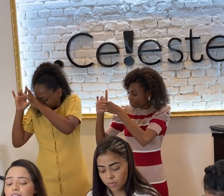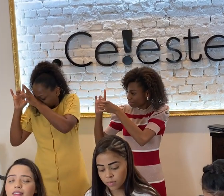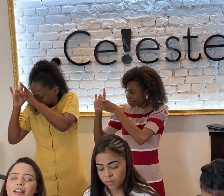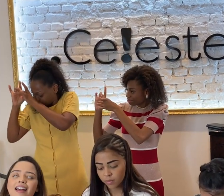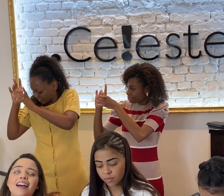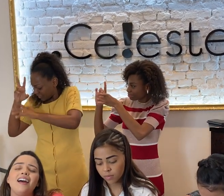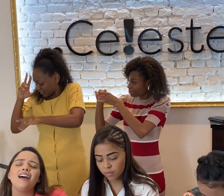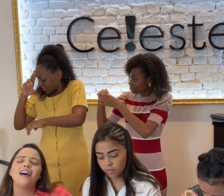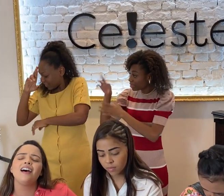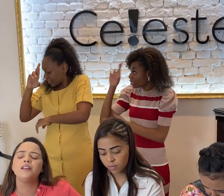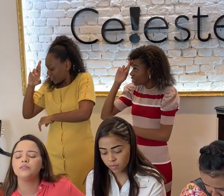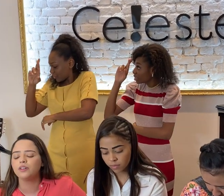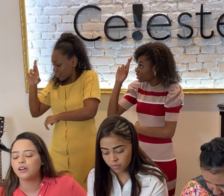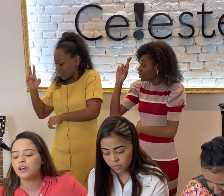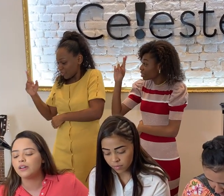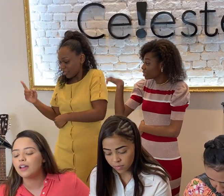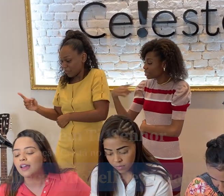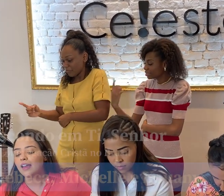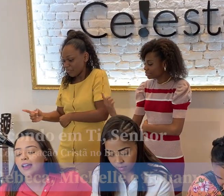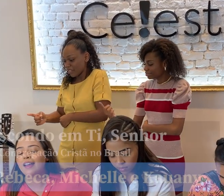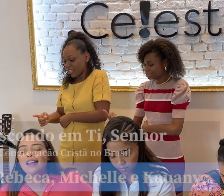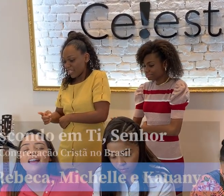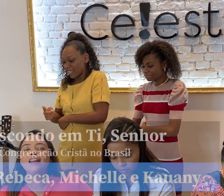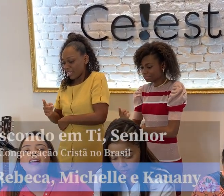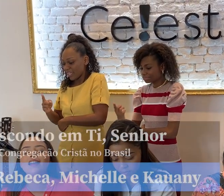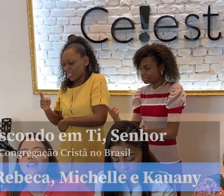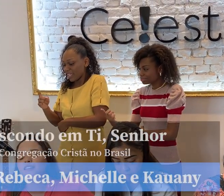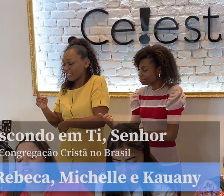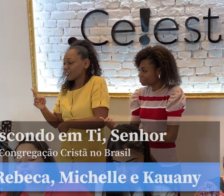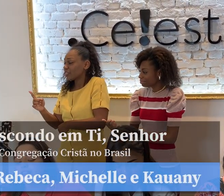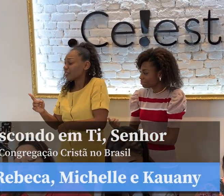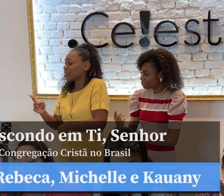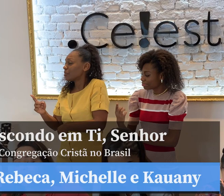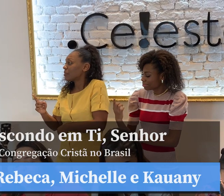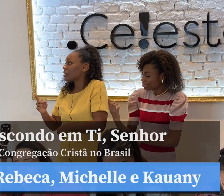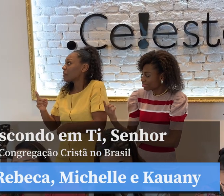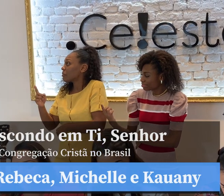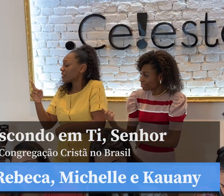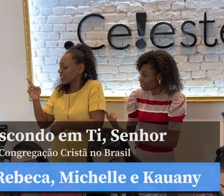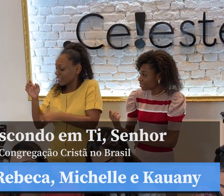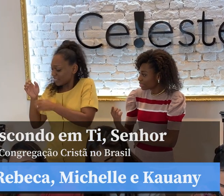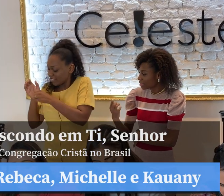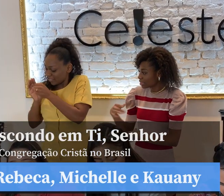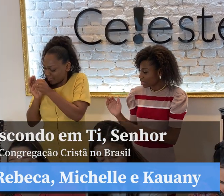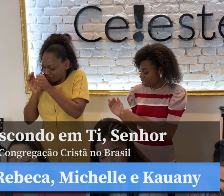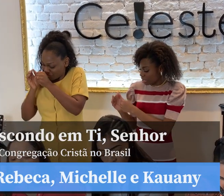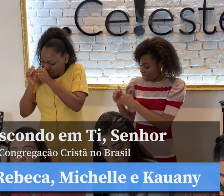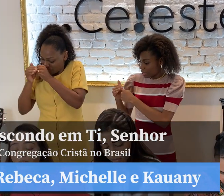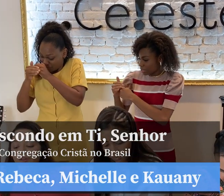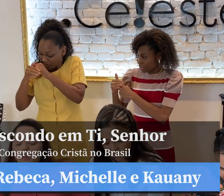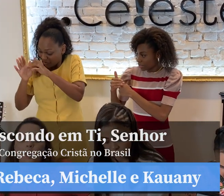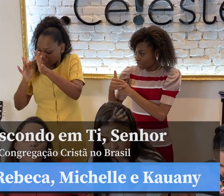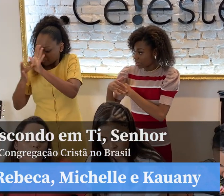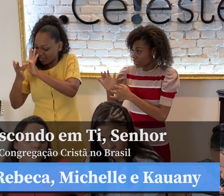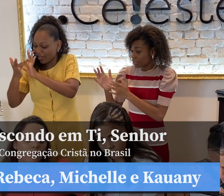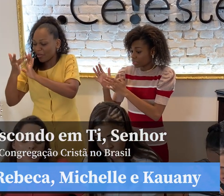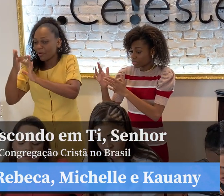eterno em ti, meu filho, Oh,